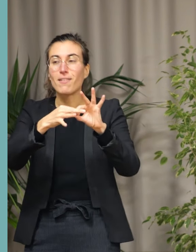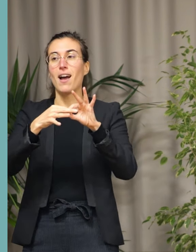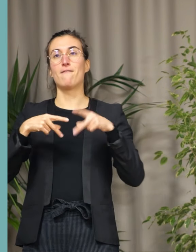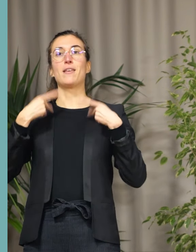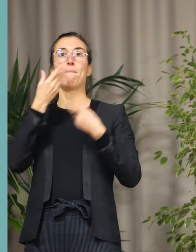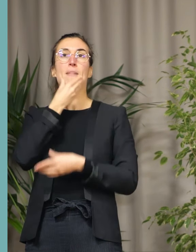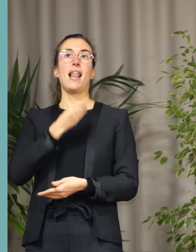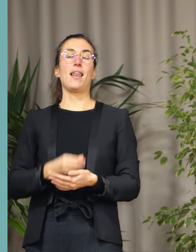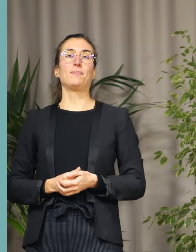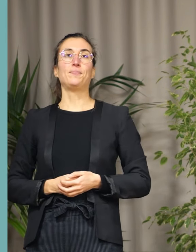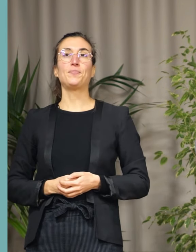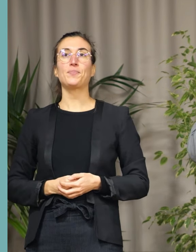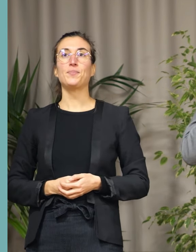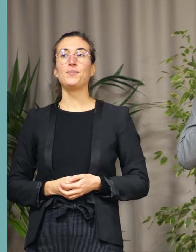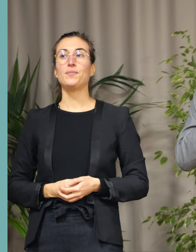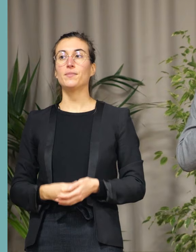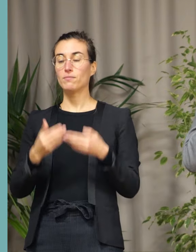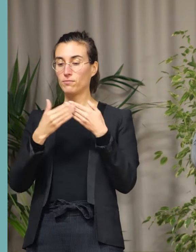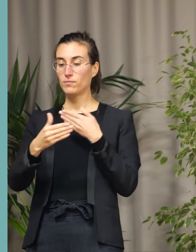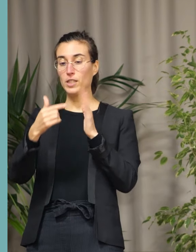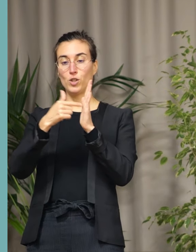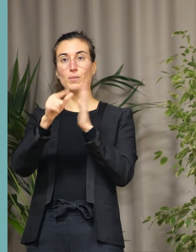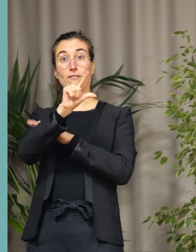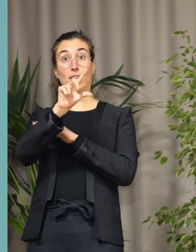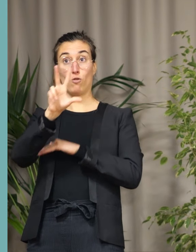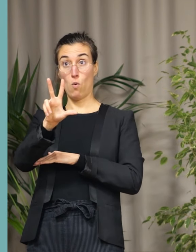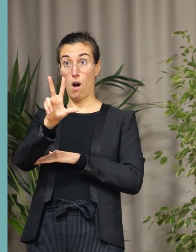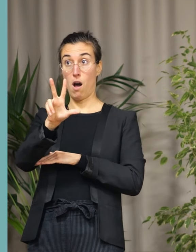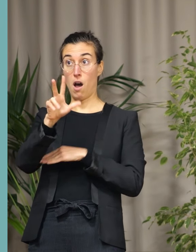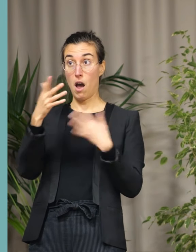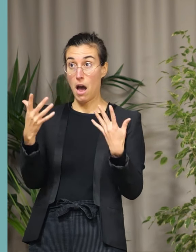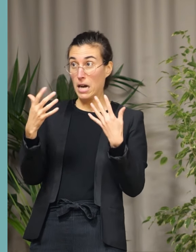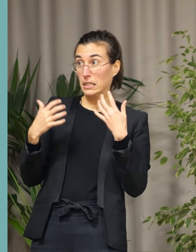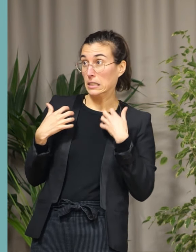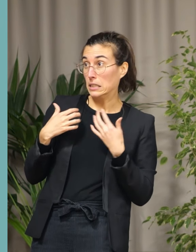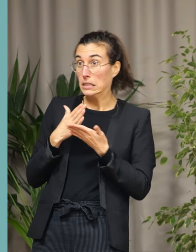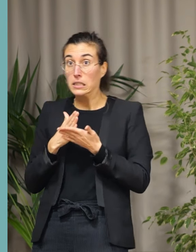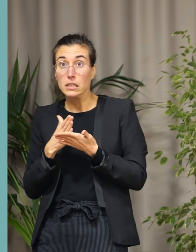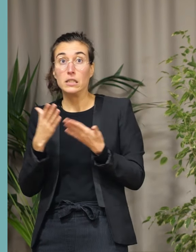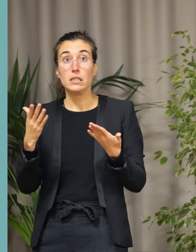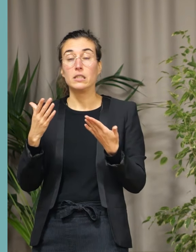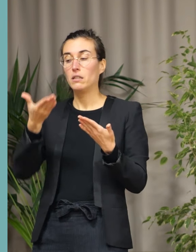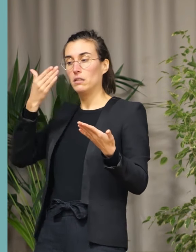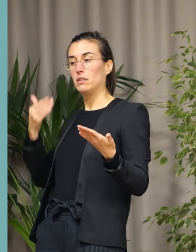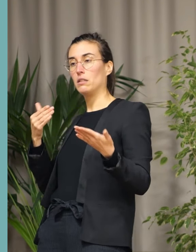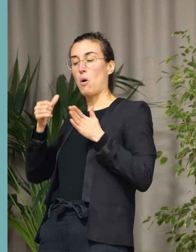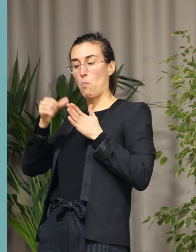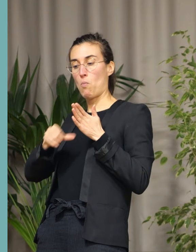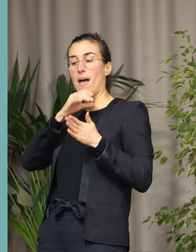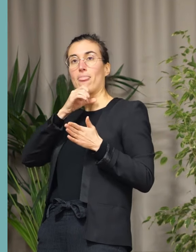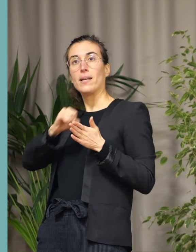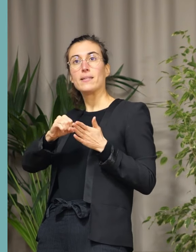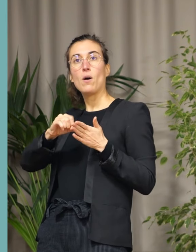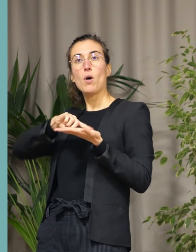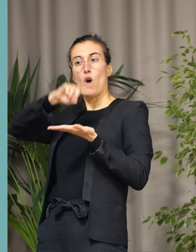2023 est là avec son lot d'incertitudes. Lors du vote du budget en décembre, je soulignais déjà